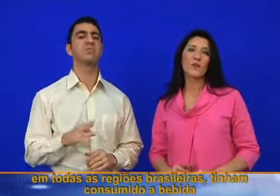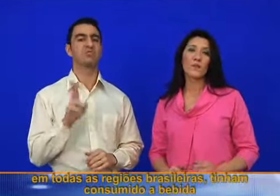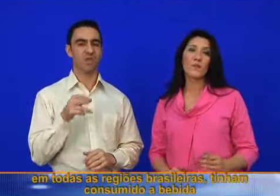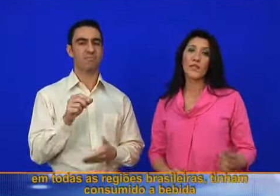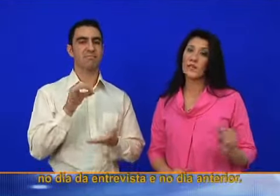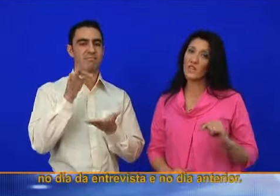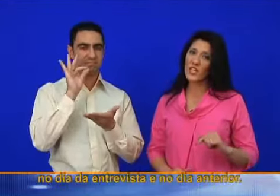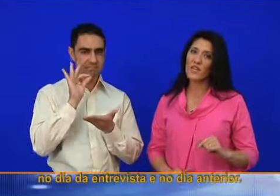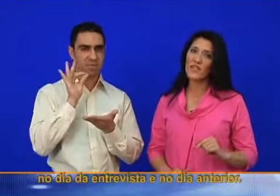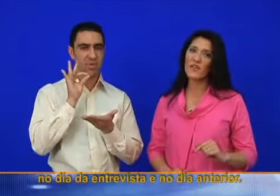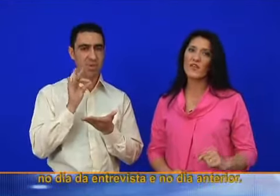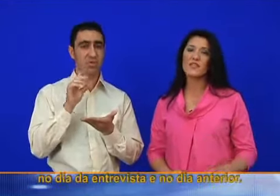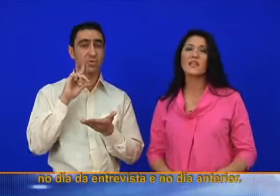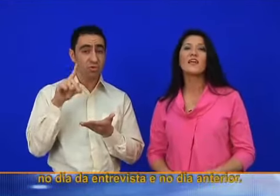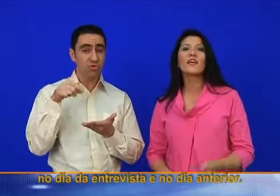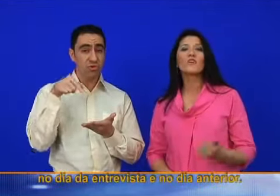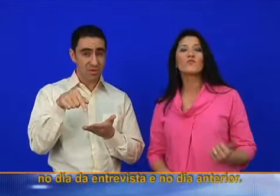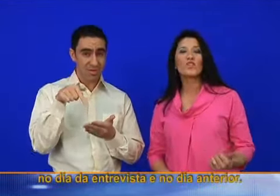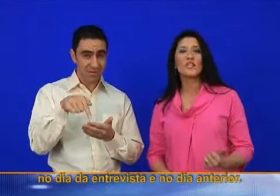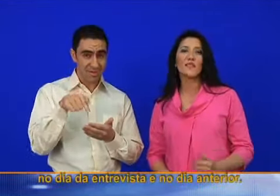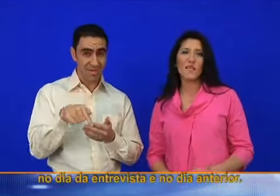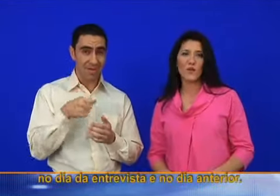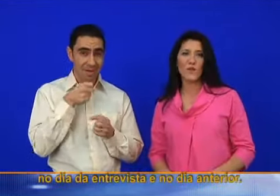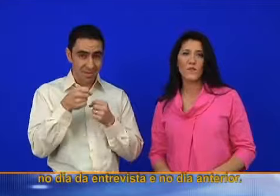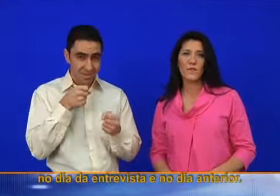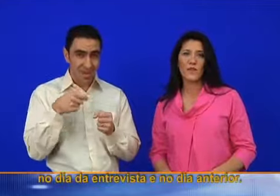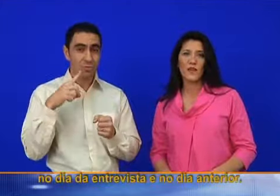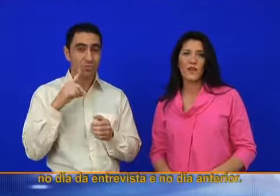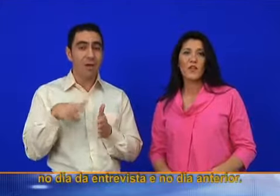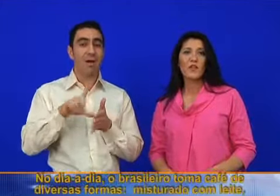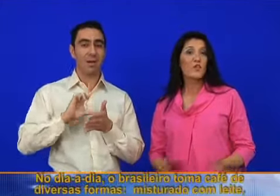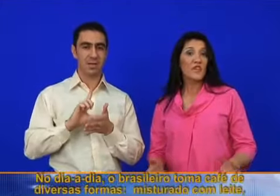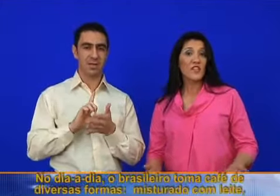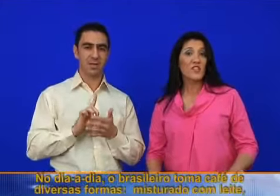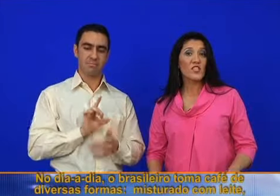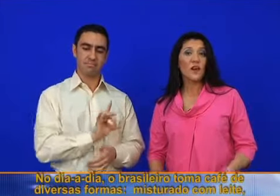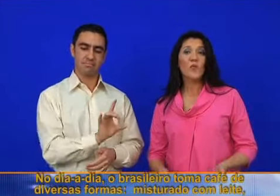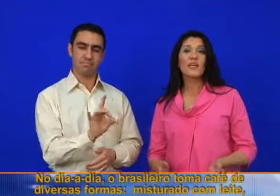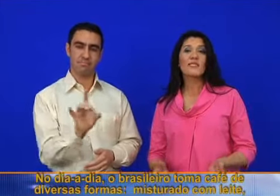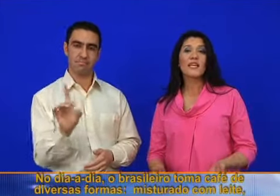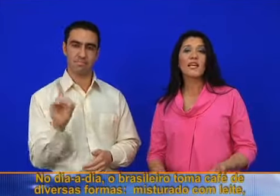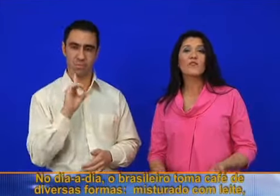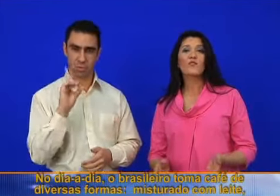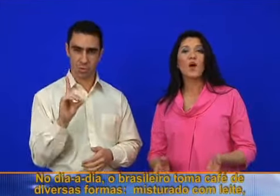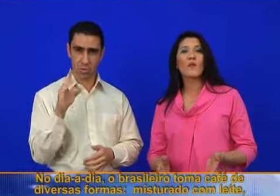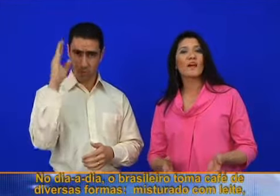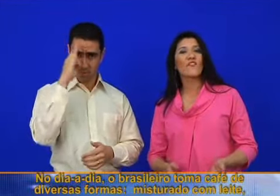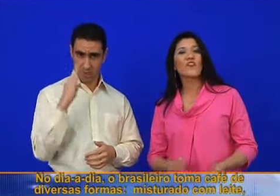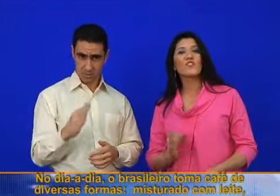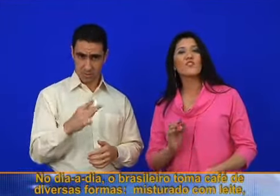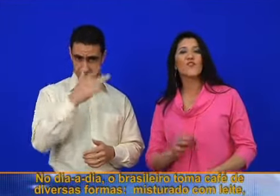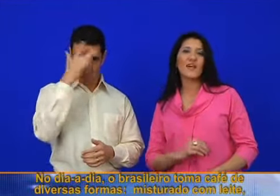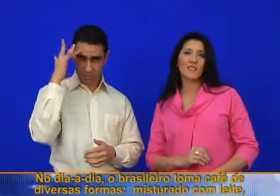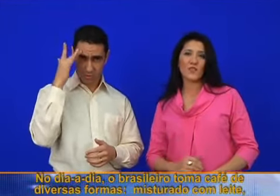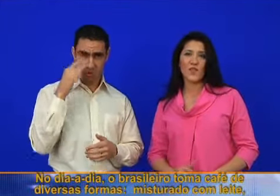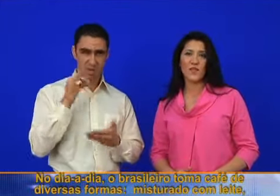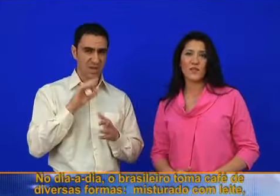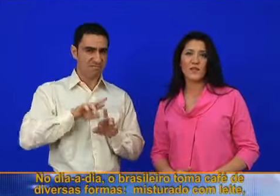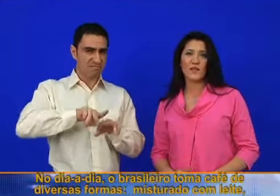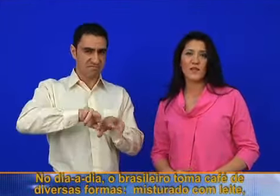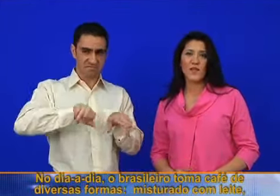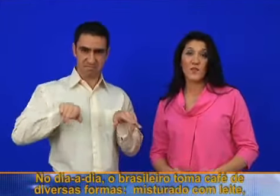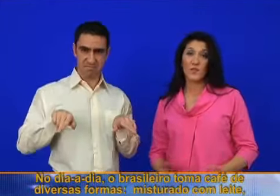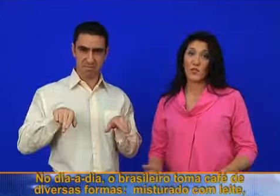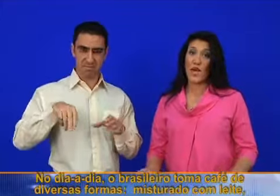consumido a bebida no dia da entrevista e um dia anterior. No dia a dia, o brasileiro toma café de diversas